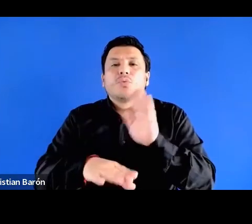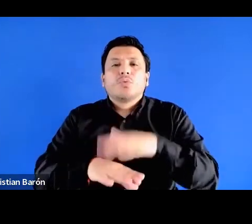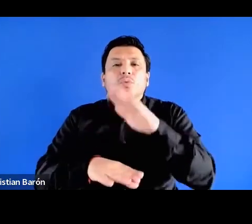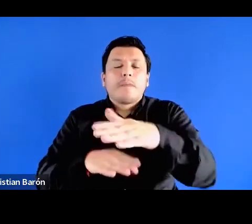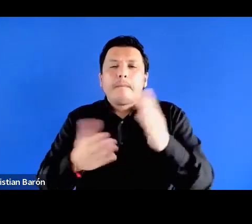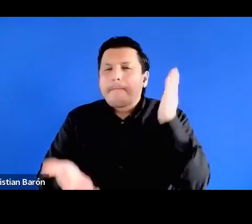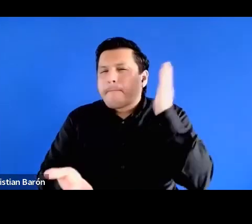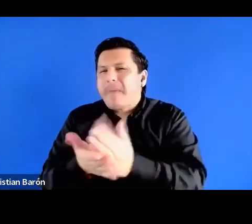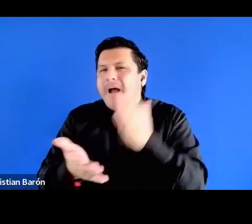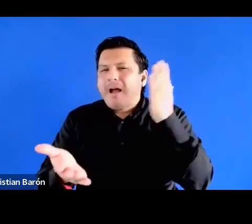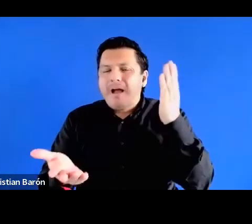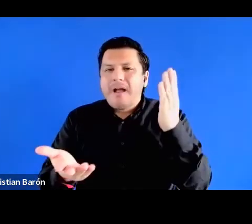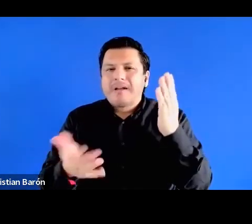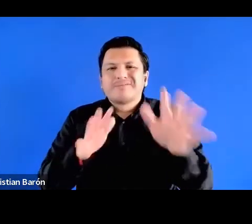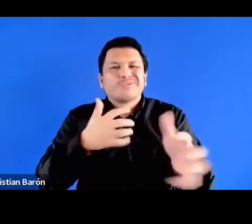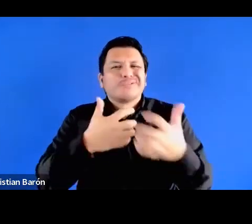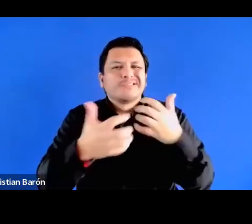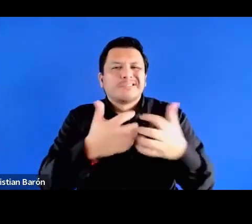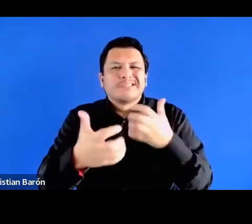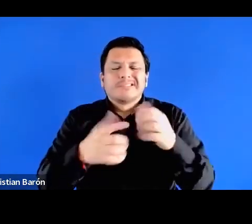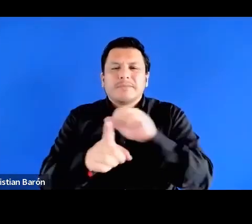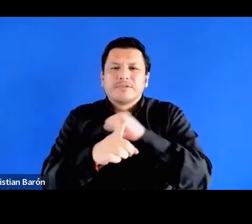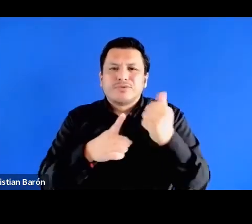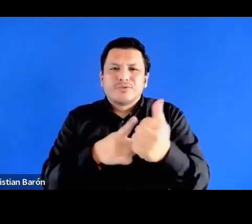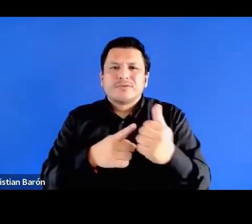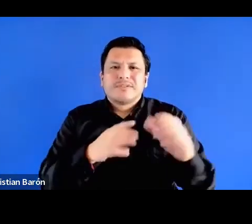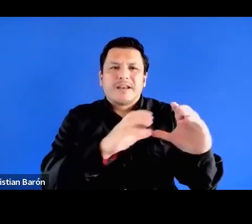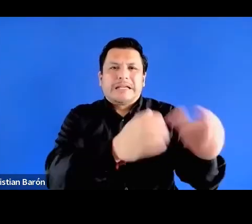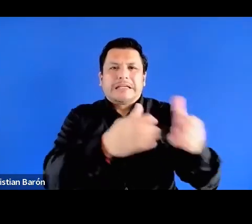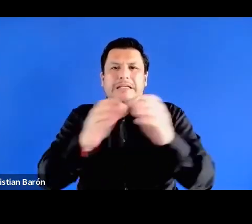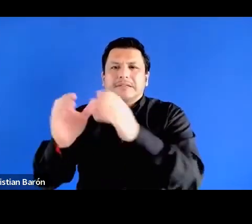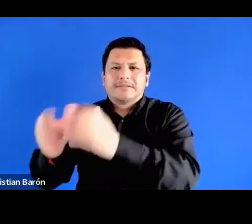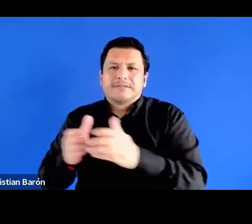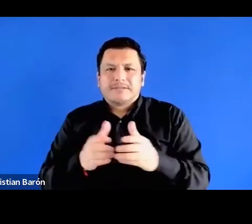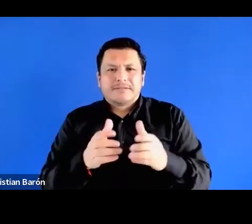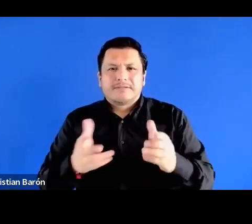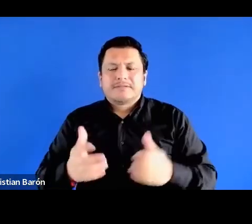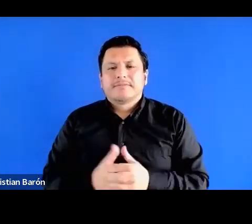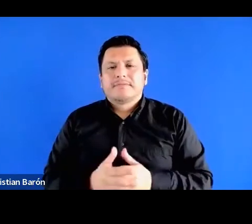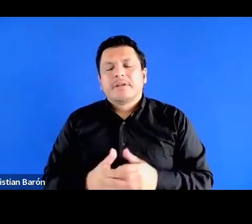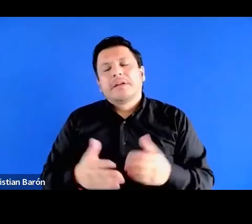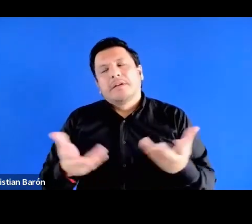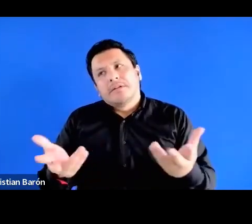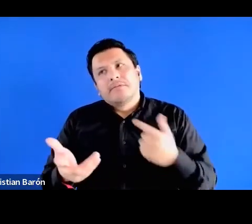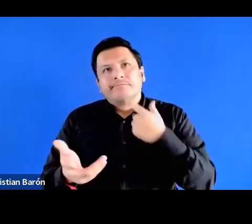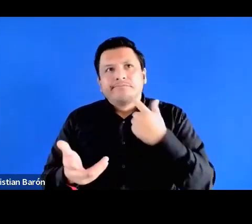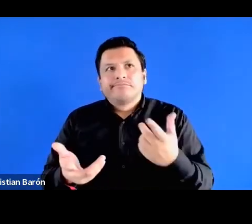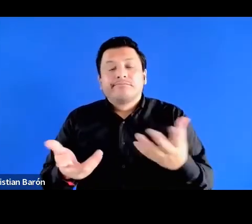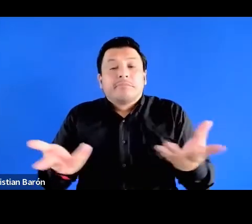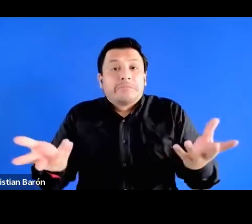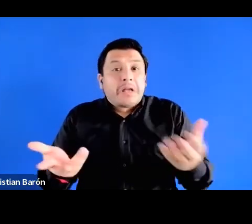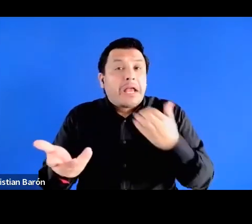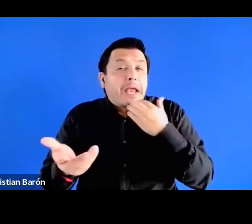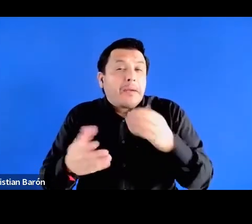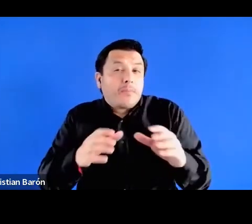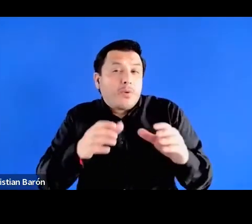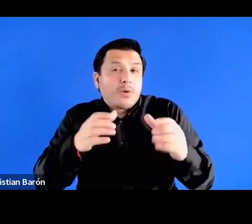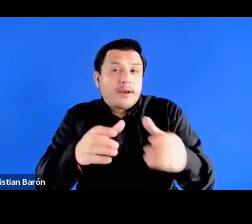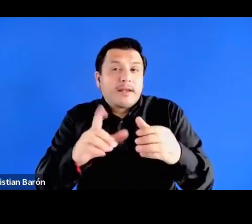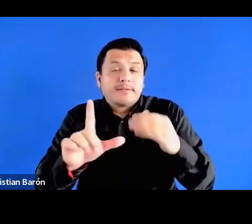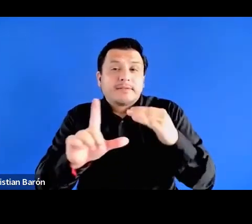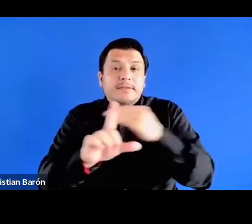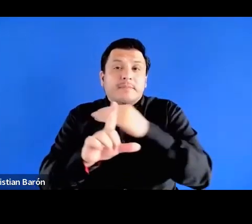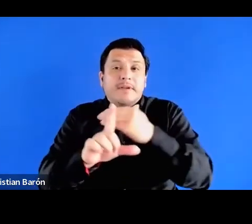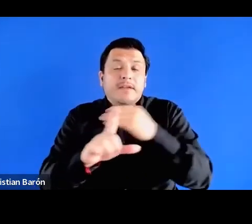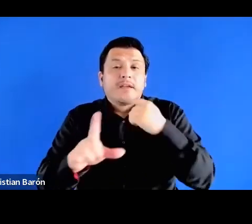más del sistema social de clase. Entonces, y decimos, bueno, ¿qué pasaría si la clase media dice que